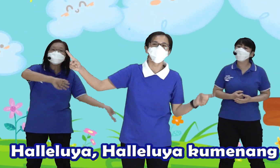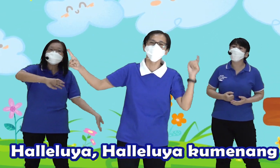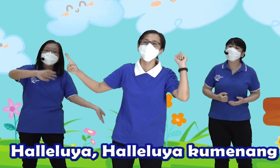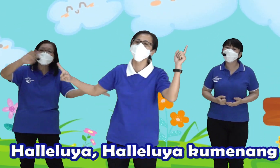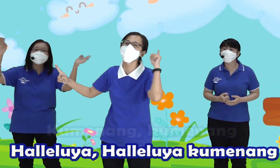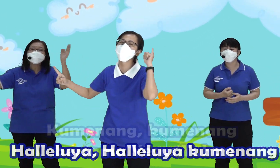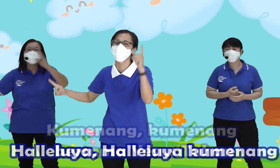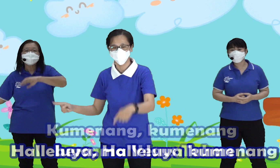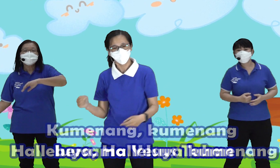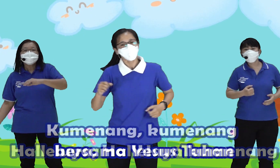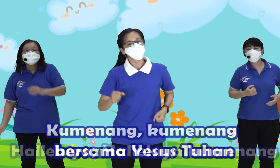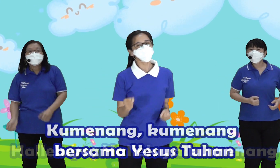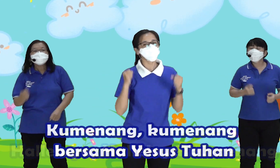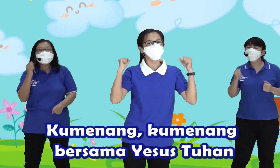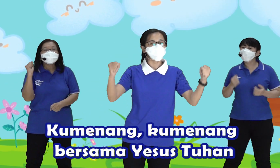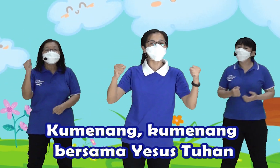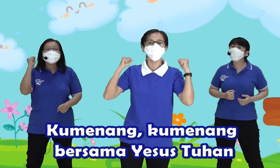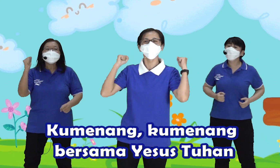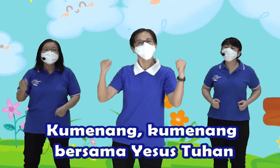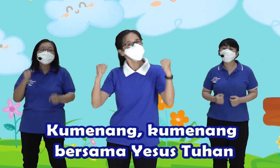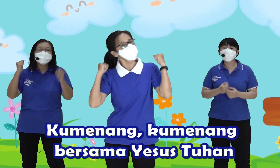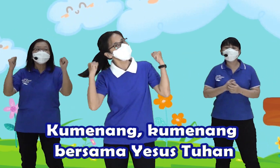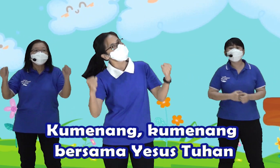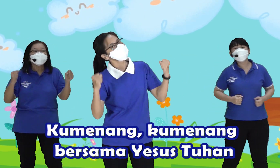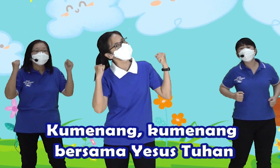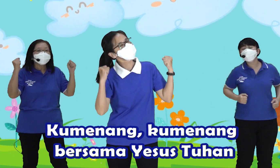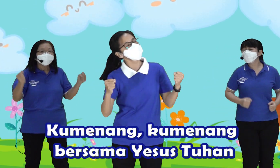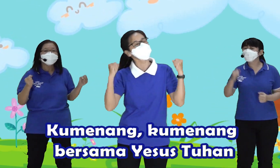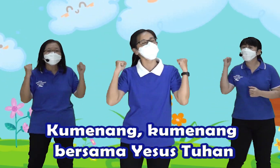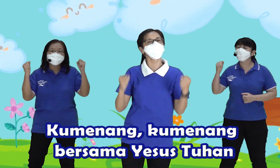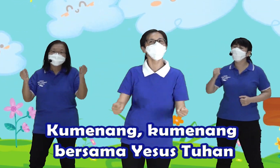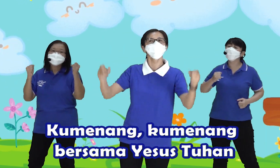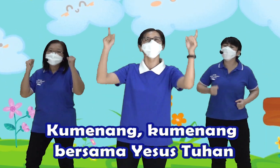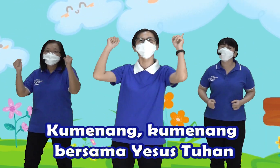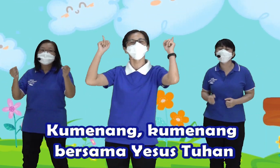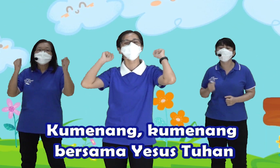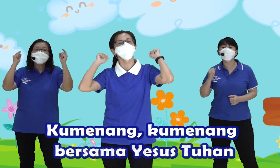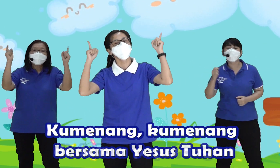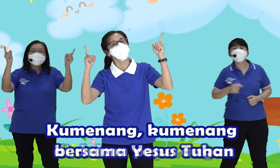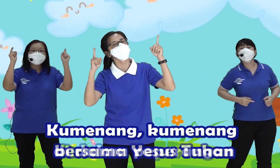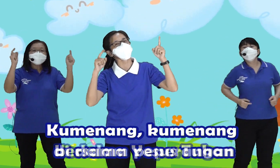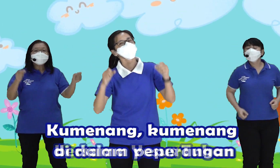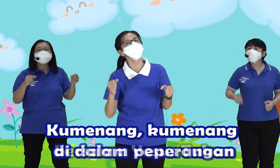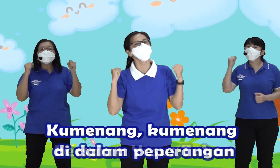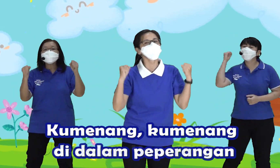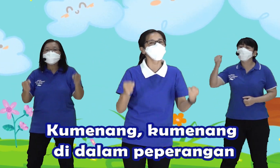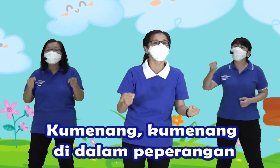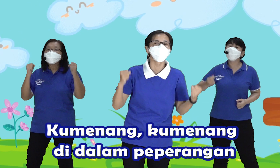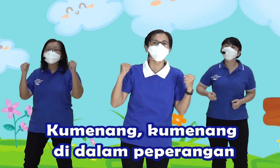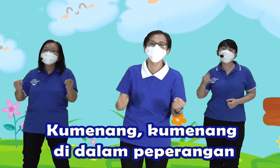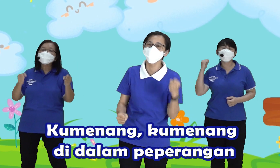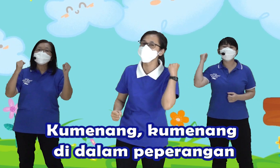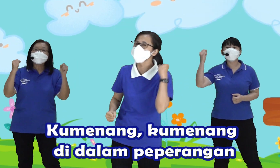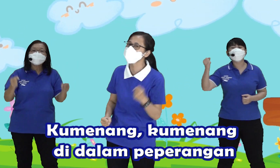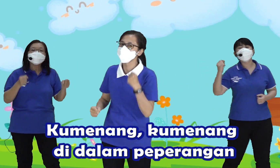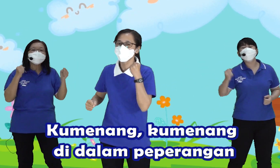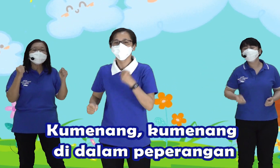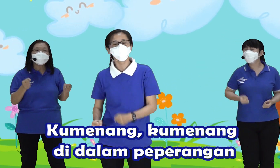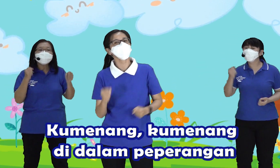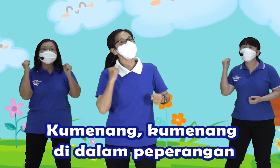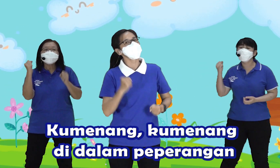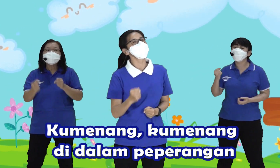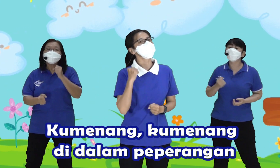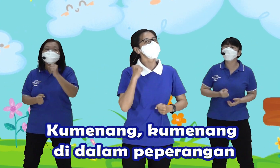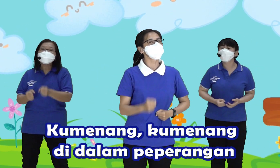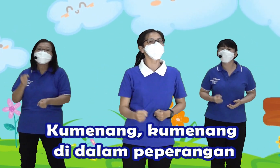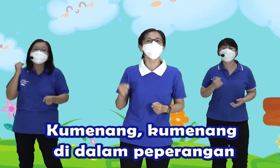menang Ku menang, ku menang bersama Yesus Tuhan Ku menang, ku menang